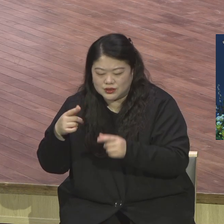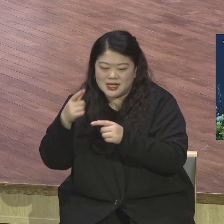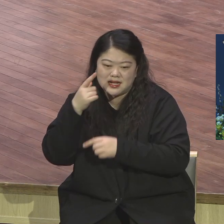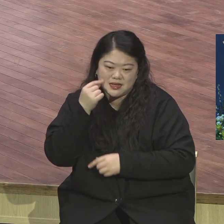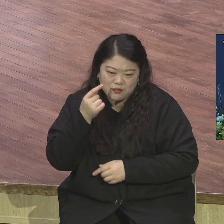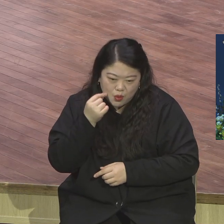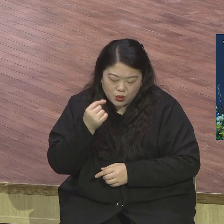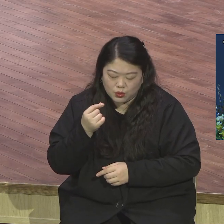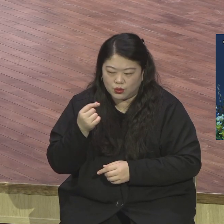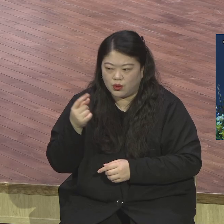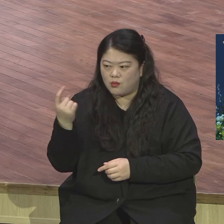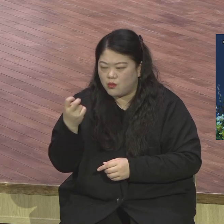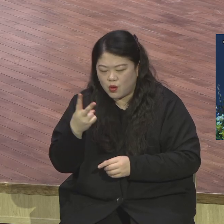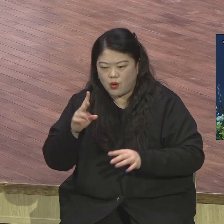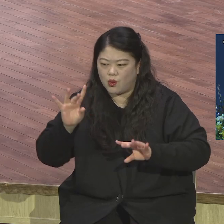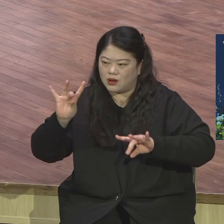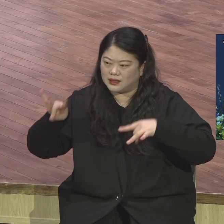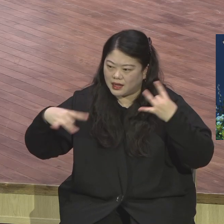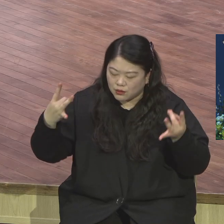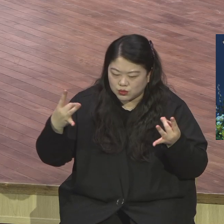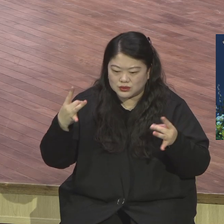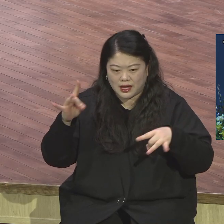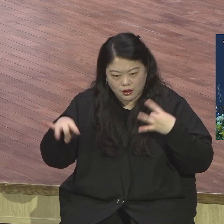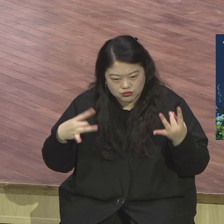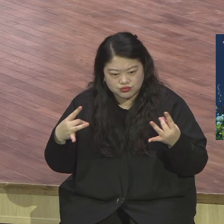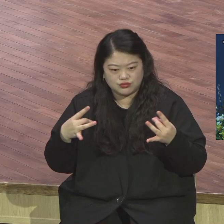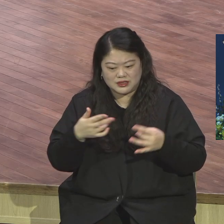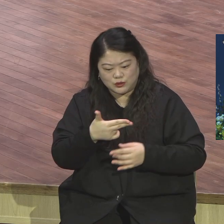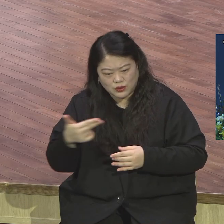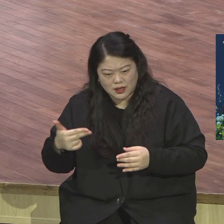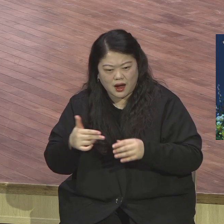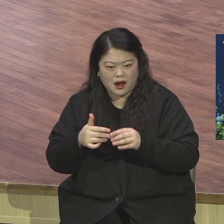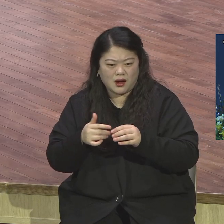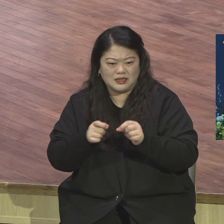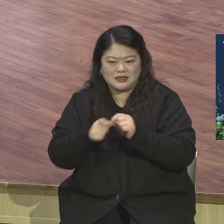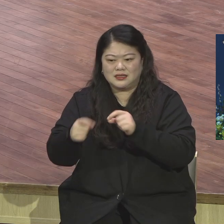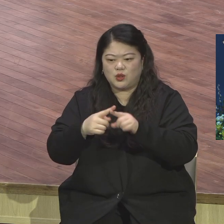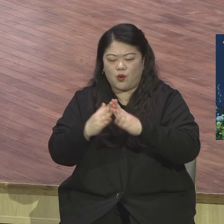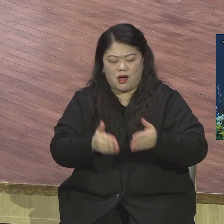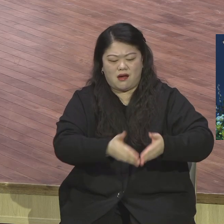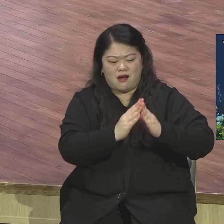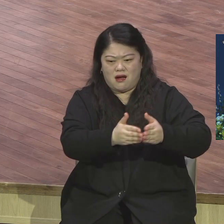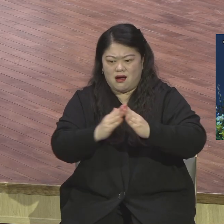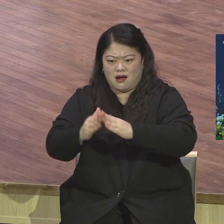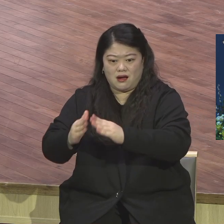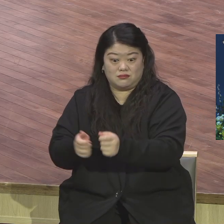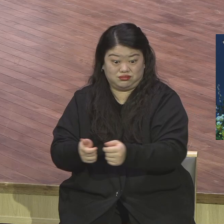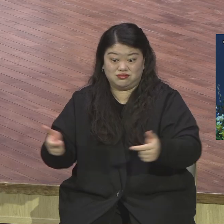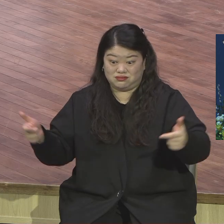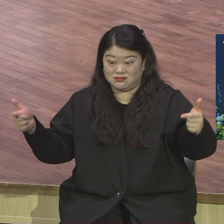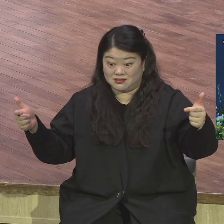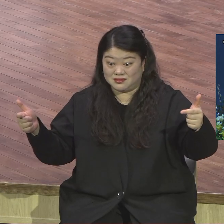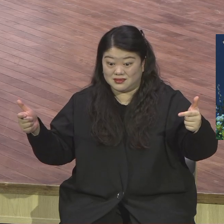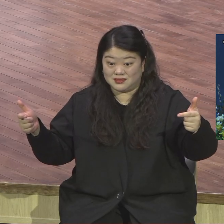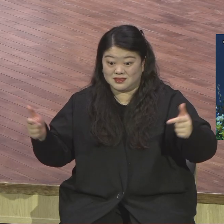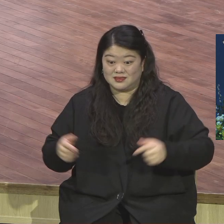동남아 포함해서 우리 예원지괴를 하나님께서 세워주시고 앞으로 이제 서론이에요. 앞으로